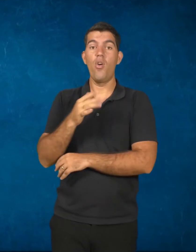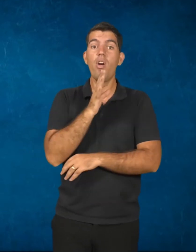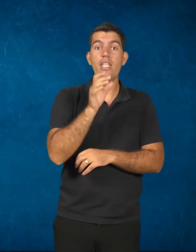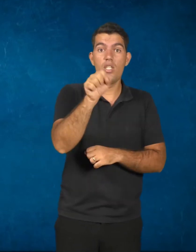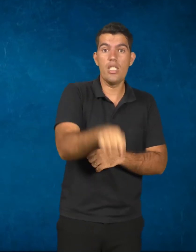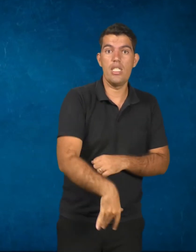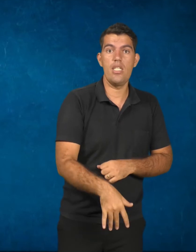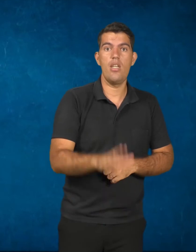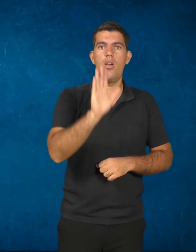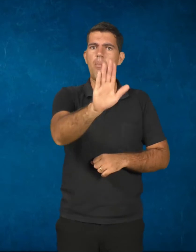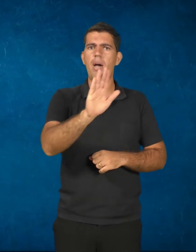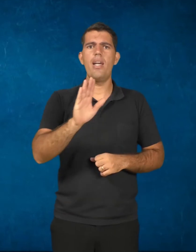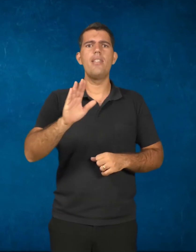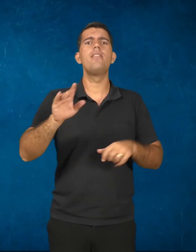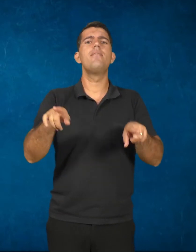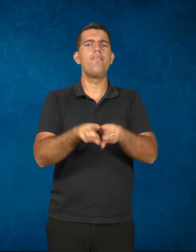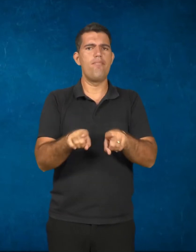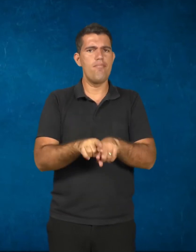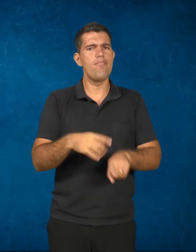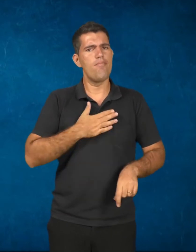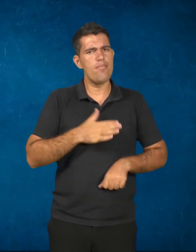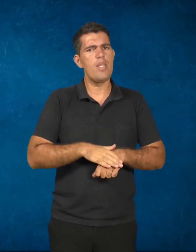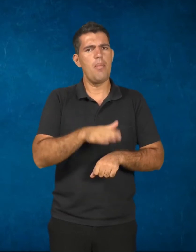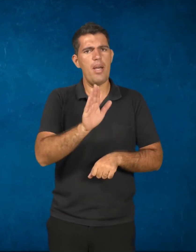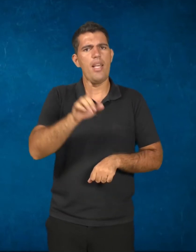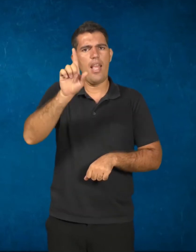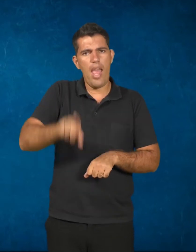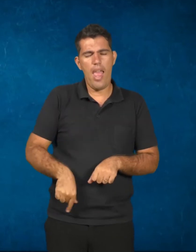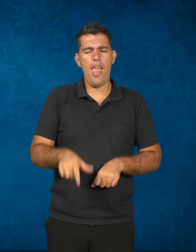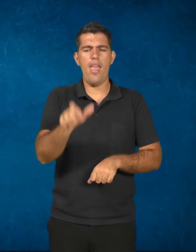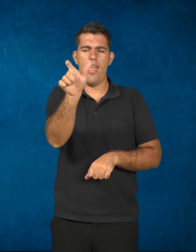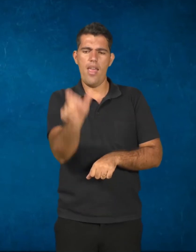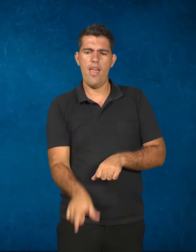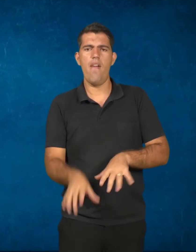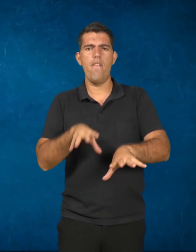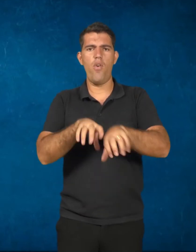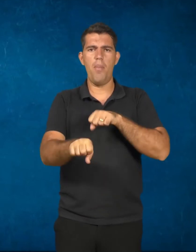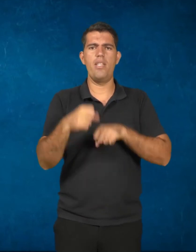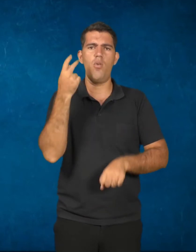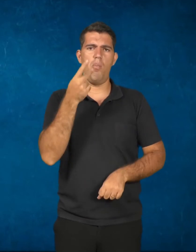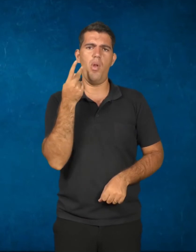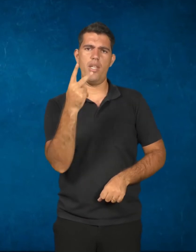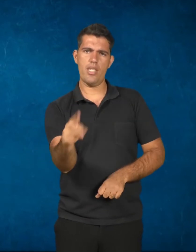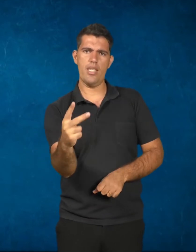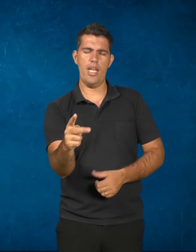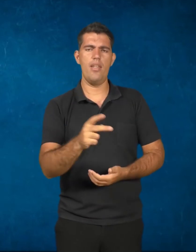primava para construir uma formação política daqueles cidadãos. No Brasil,